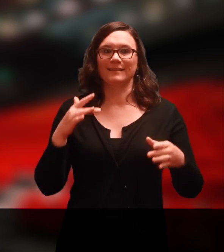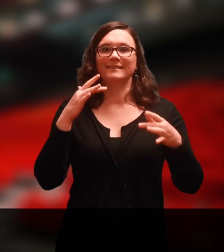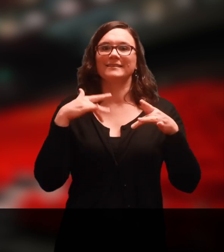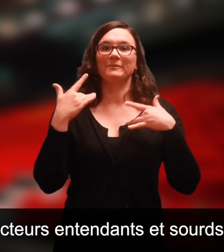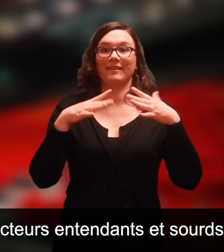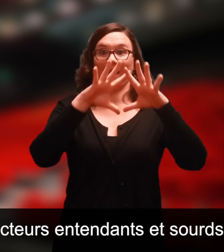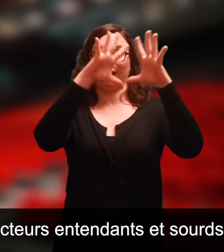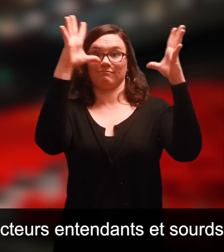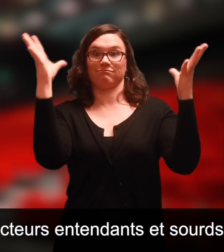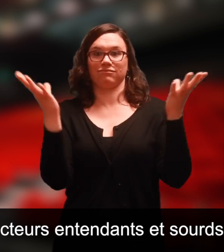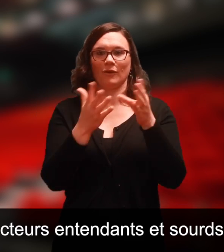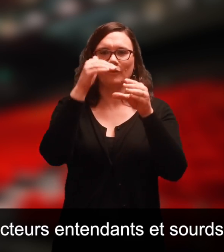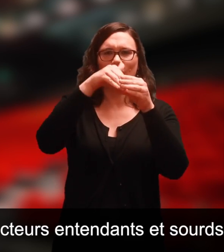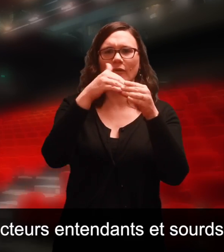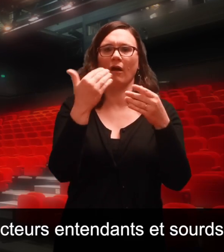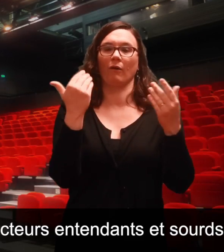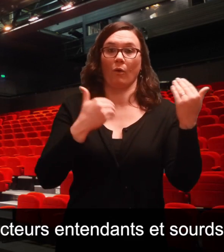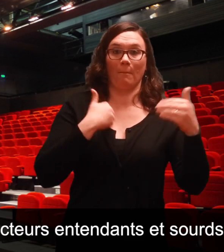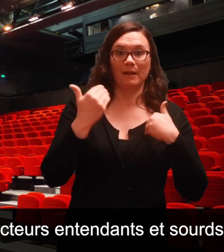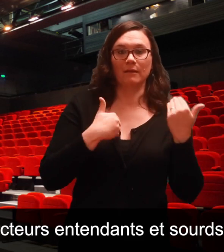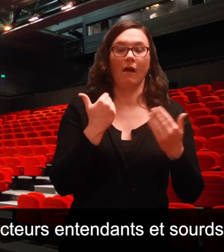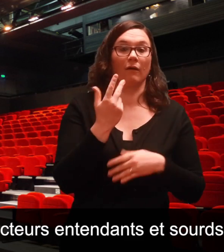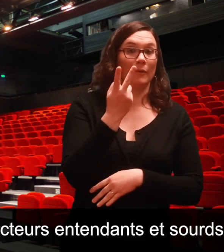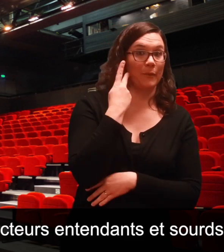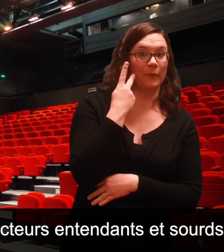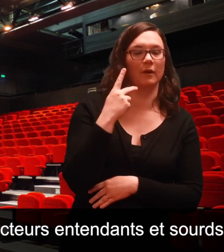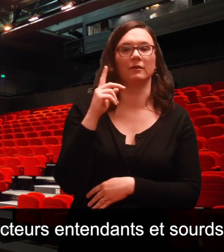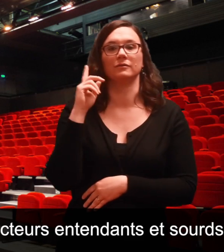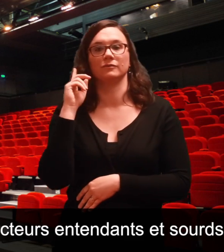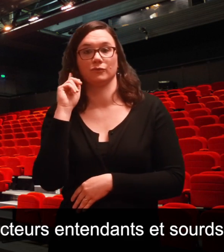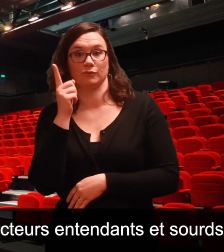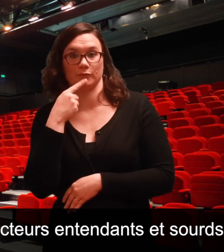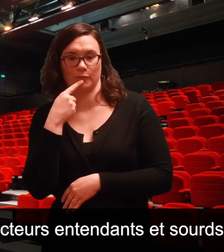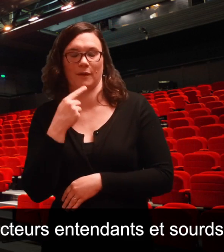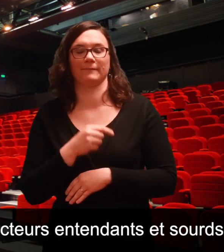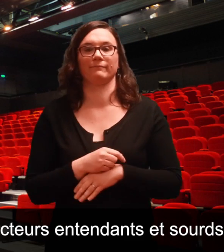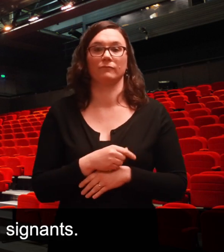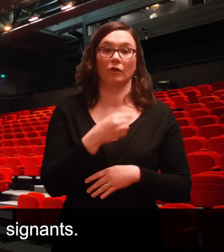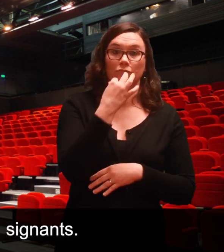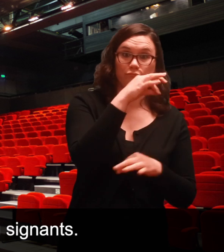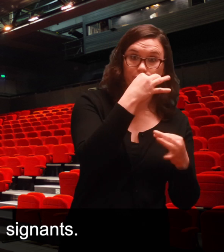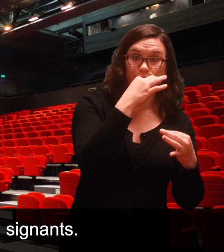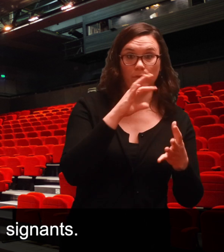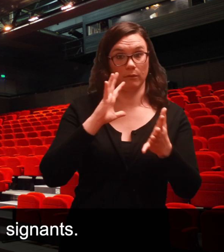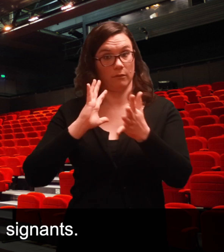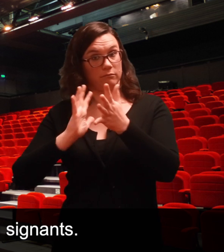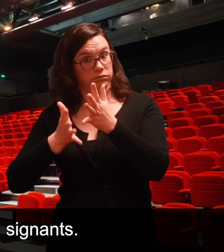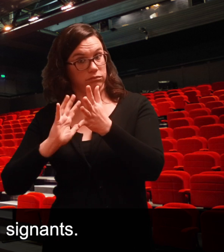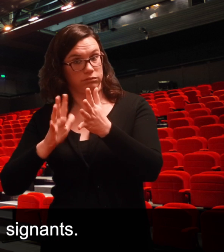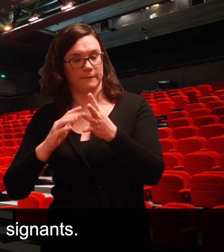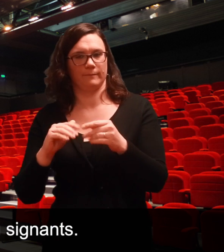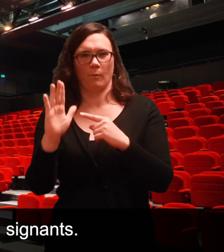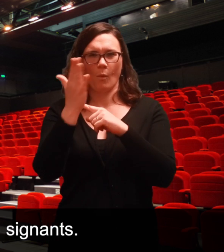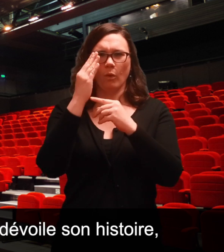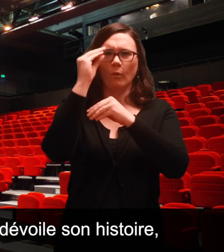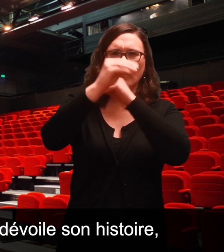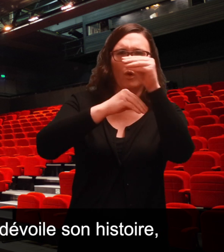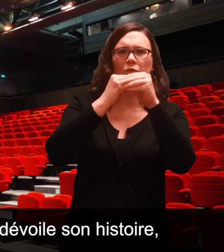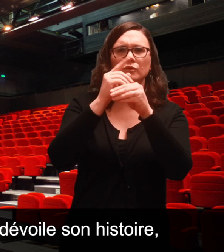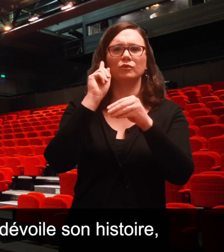La distribution est composée d'acteurs entendants et sourds, parlants et ou signants. Le monde des sourds